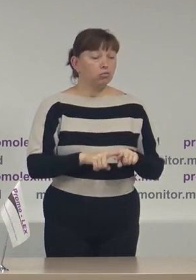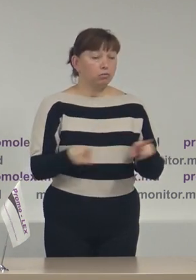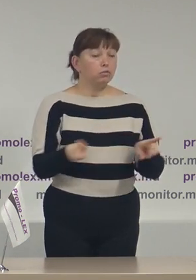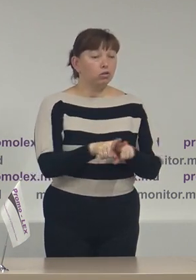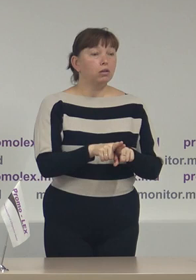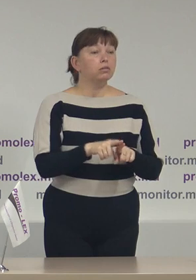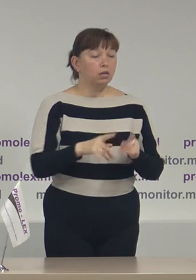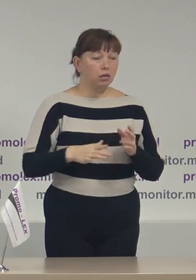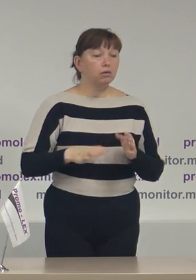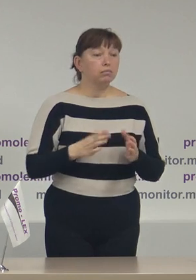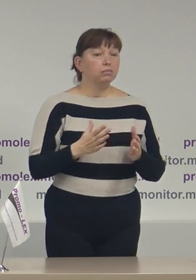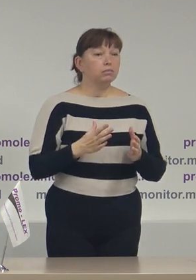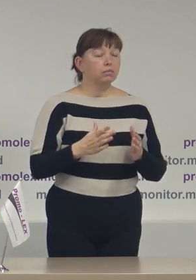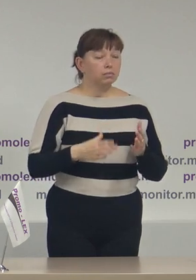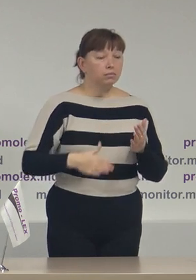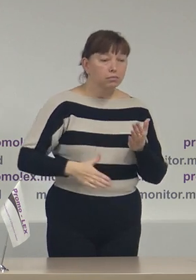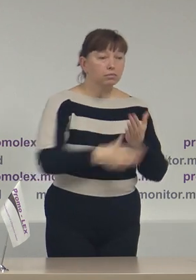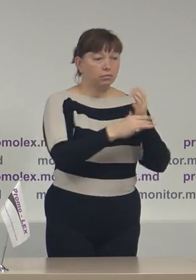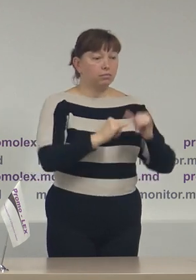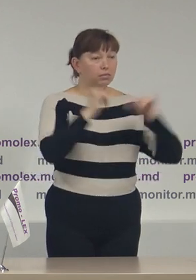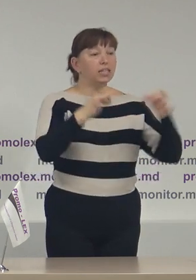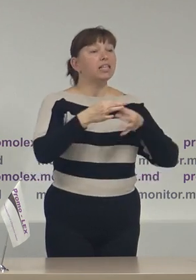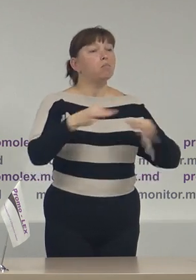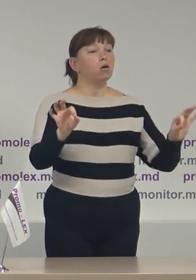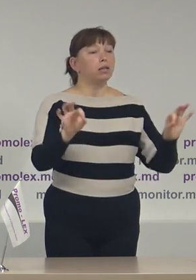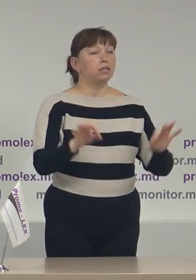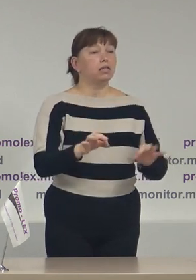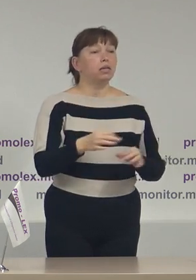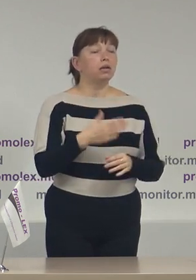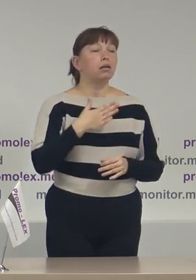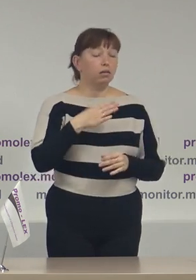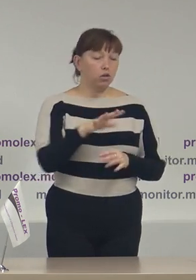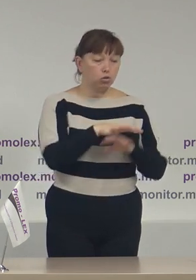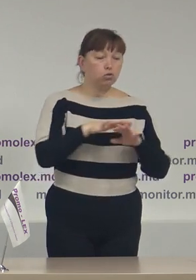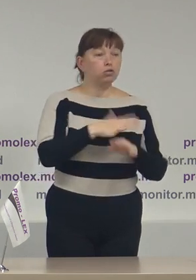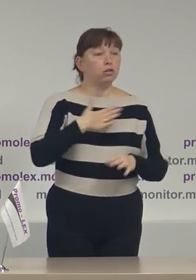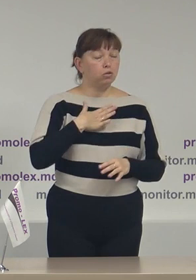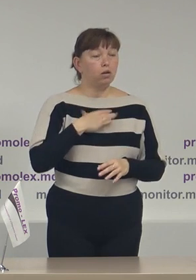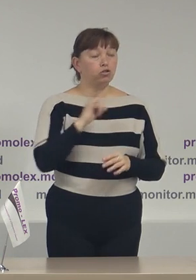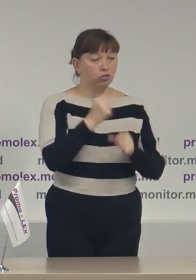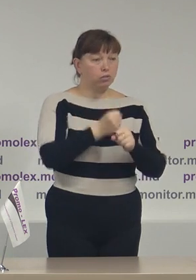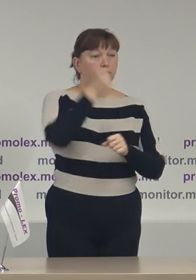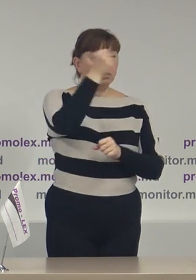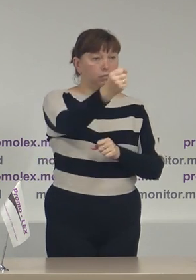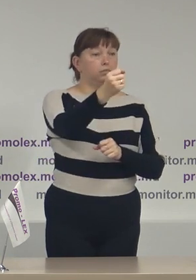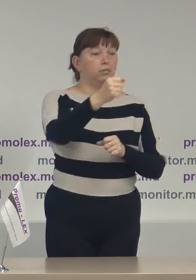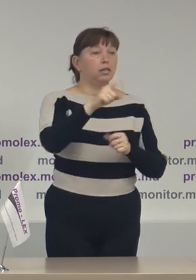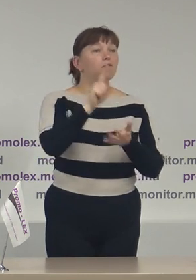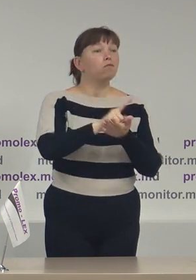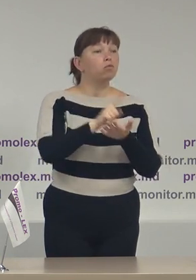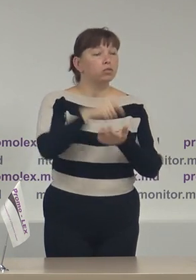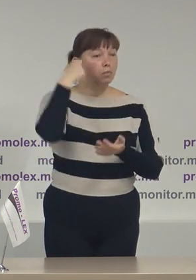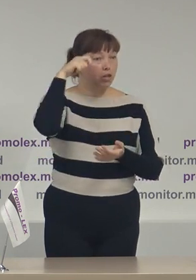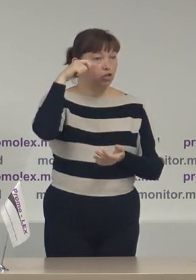contribuim la democratizarea societății noastre și numirea în funcție, hai să zicem așa,